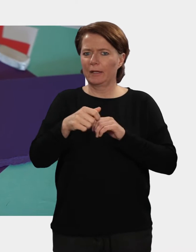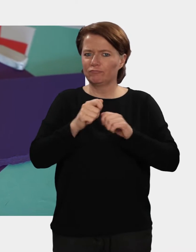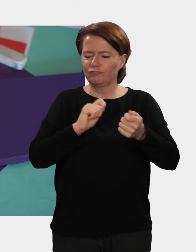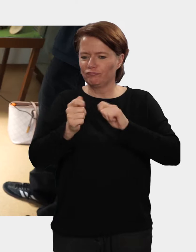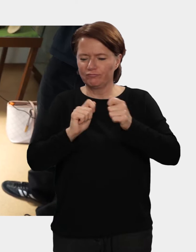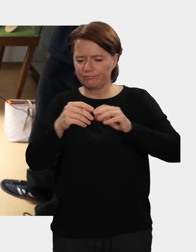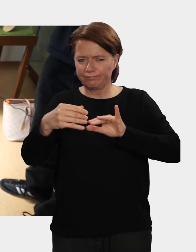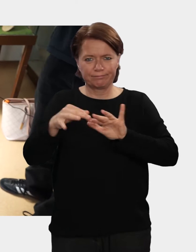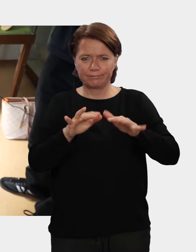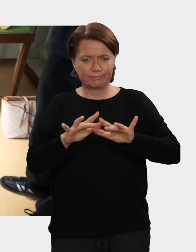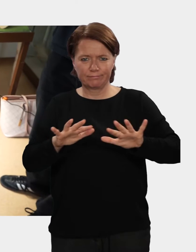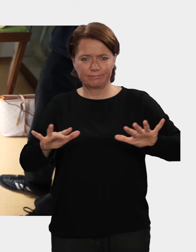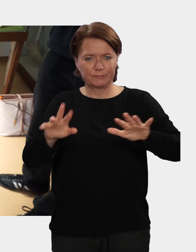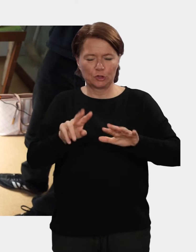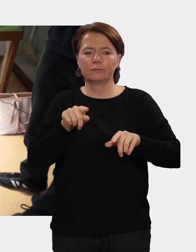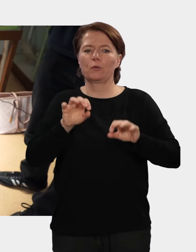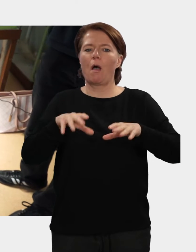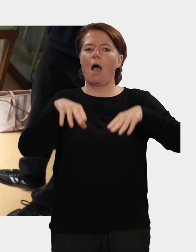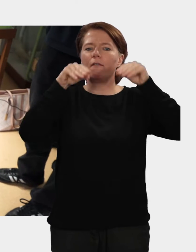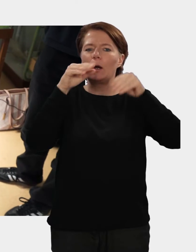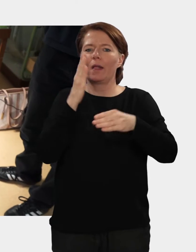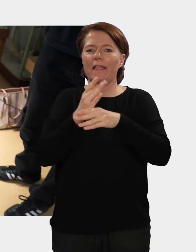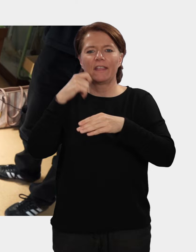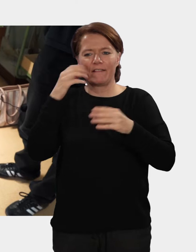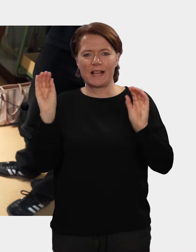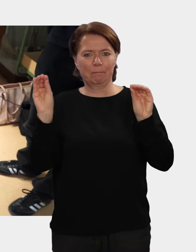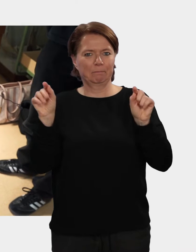das zerrissen und sowas. Und daraus haben wir dann das Intro und Outro gemacht.